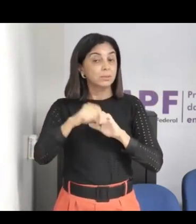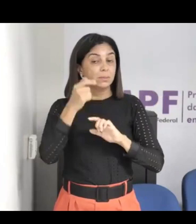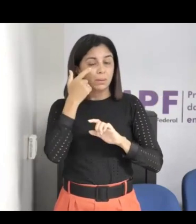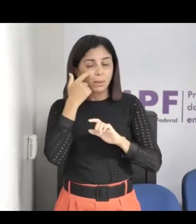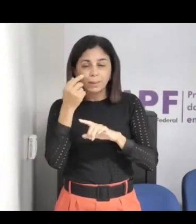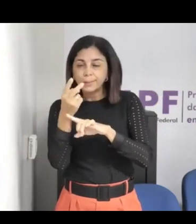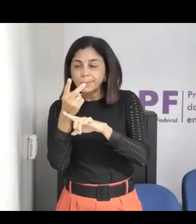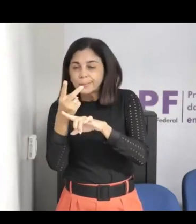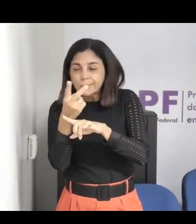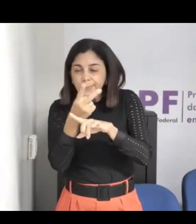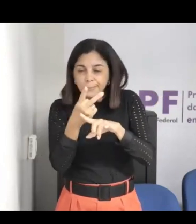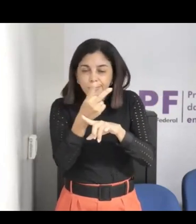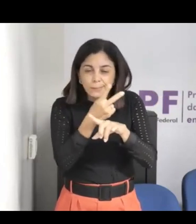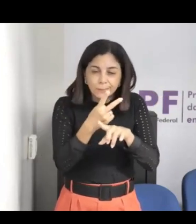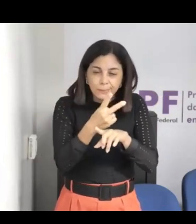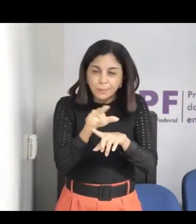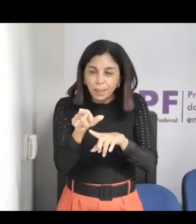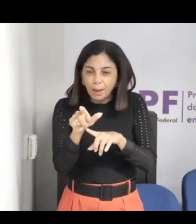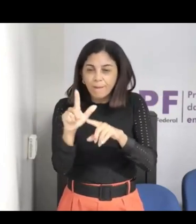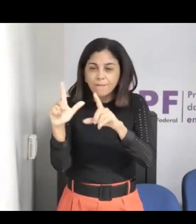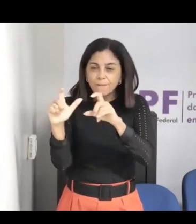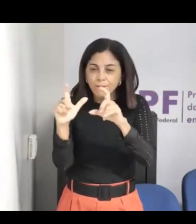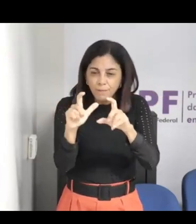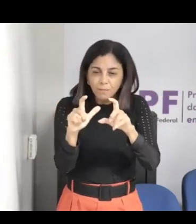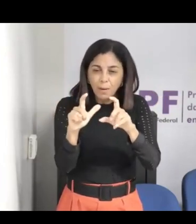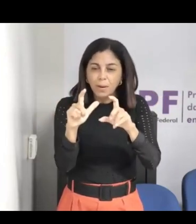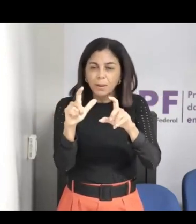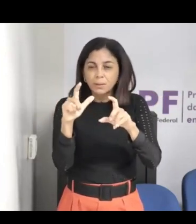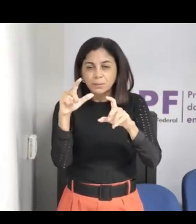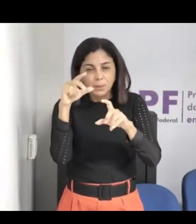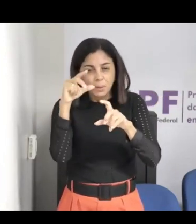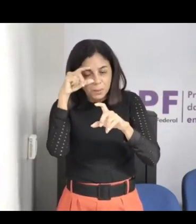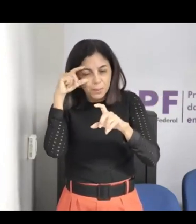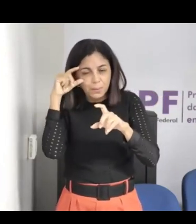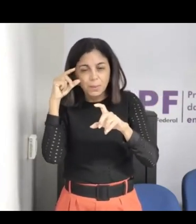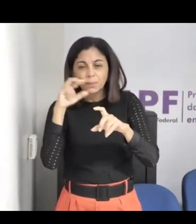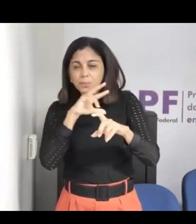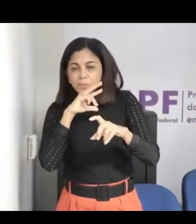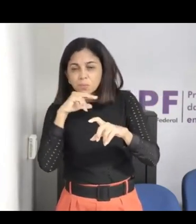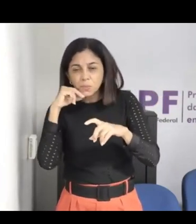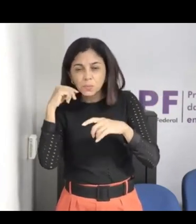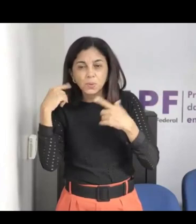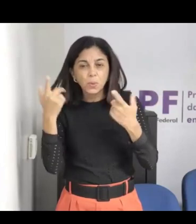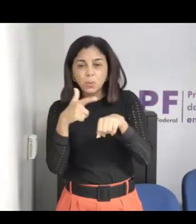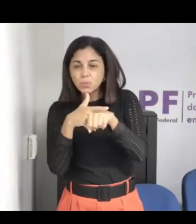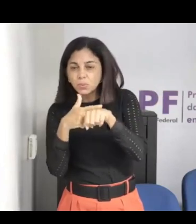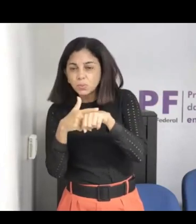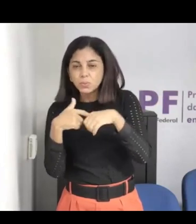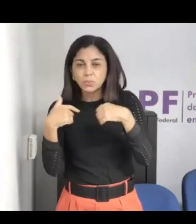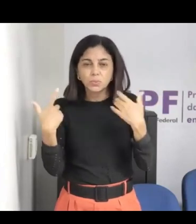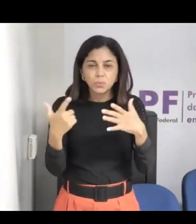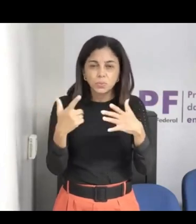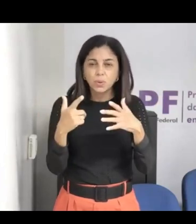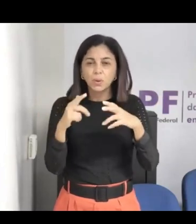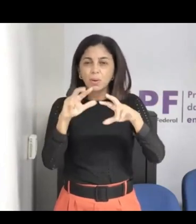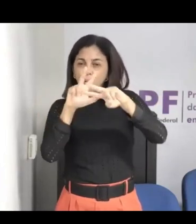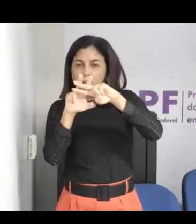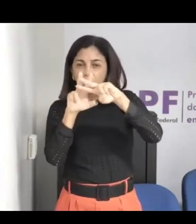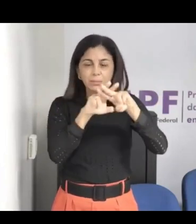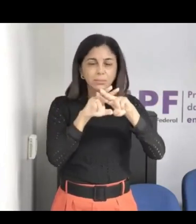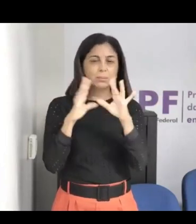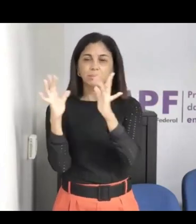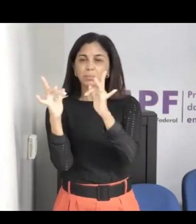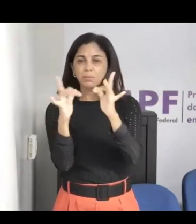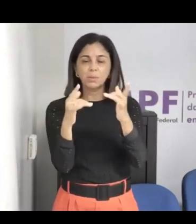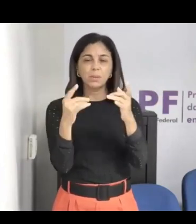querem, eles vão usar, tipo, a hashtag na praia, hashtag namorando, seja o que for que